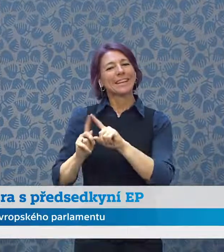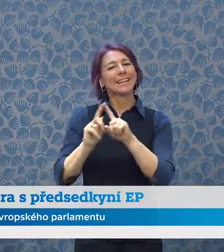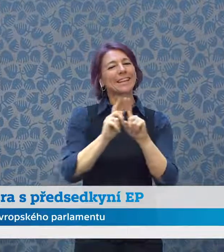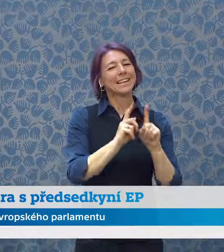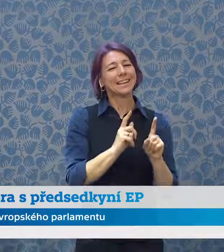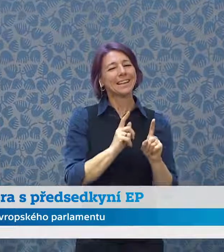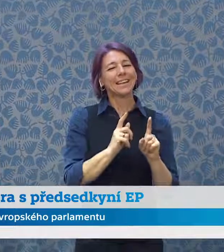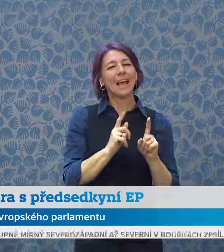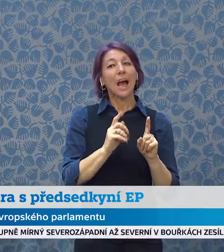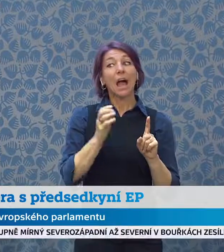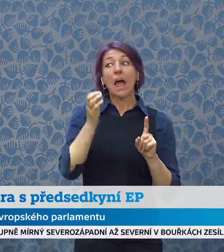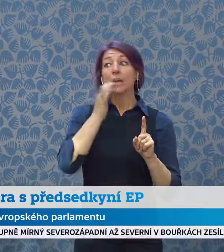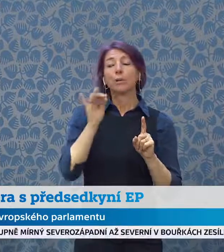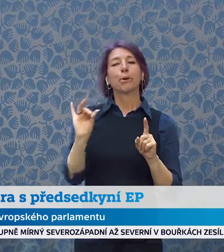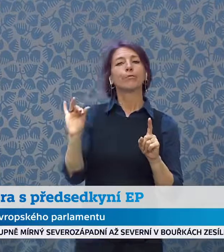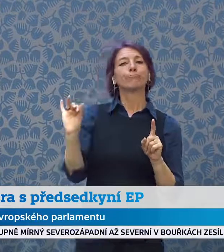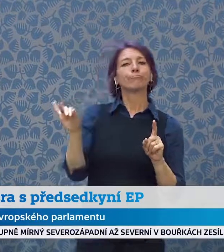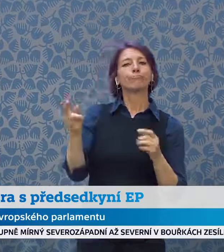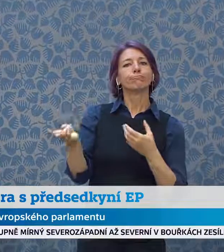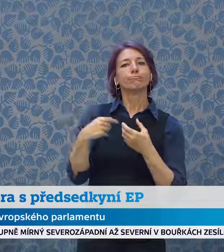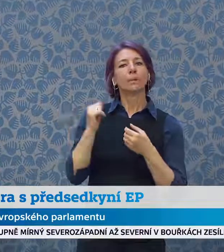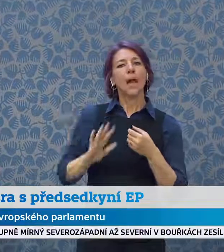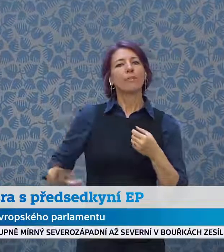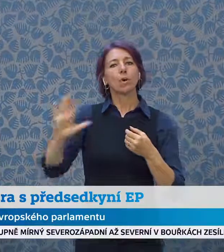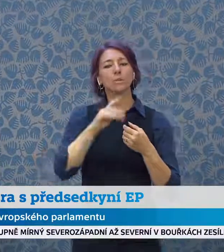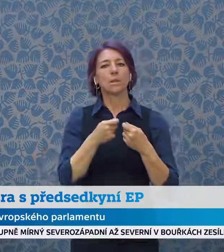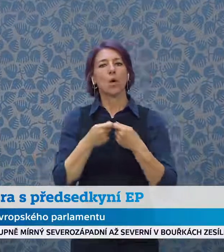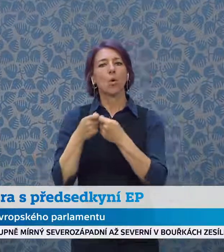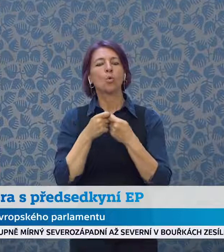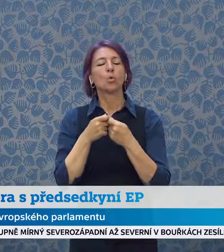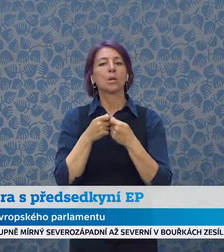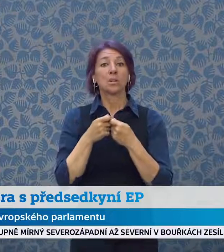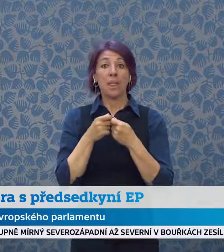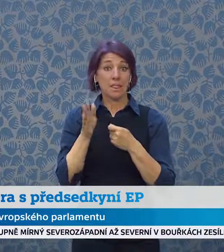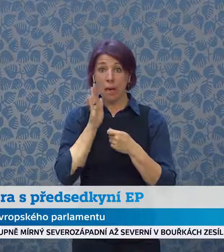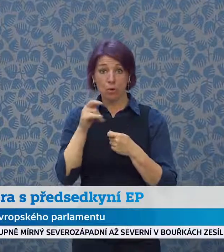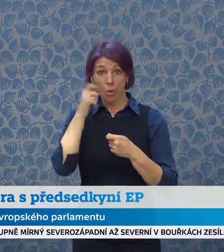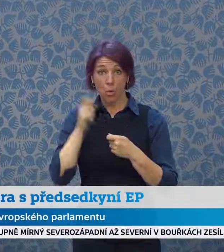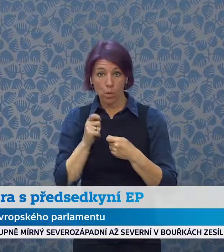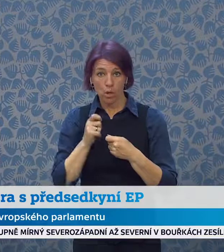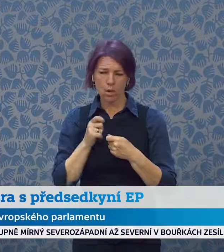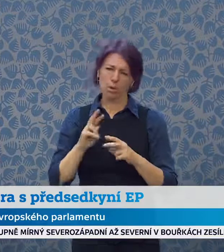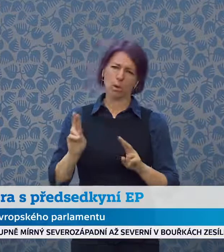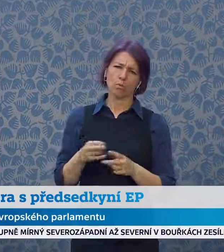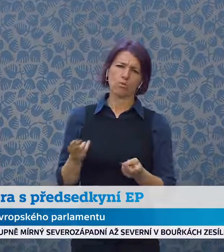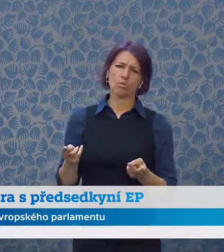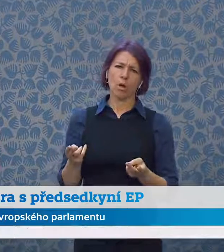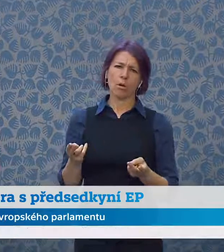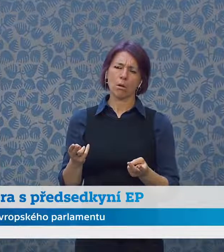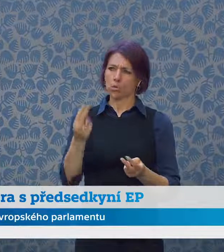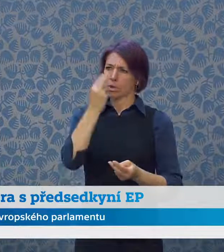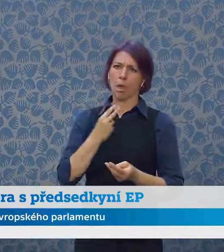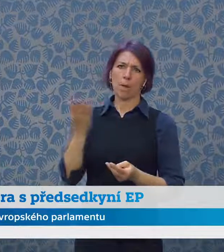nejenom Ukrajinu, ale i nás samotné a celý Evropský projekt, pokud bychom příští týden jim